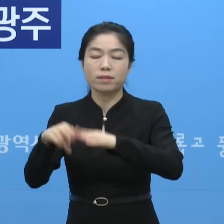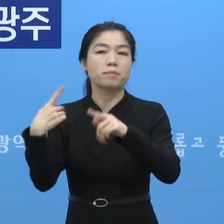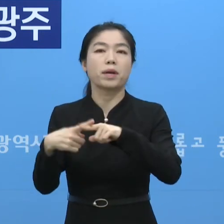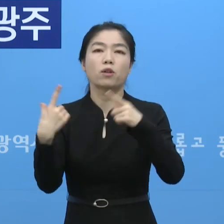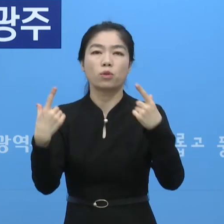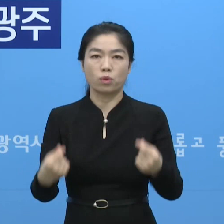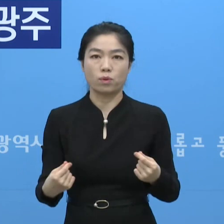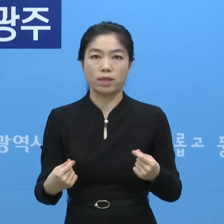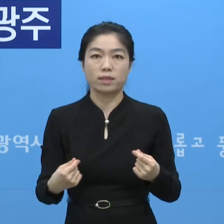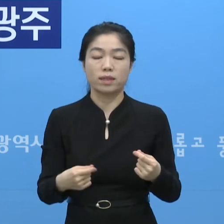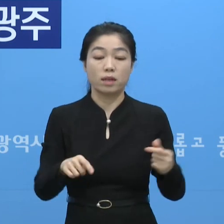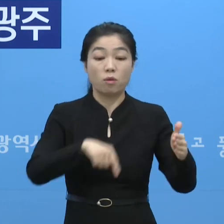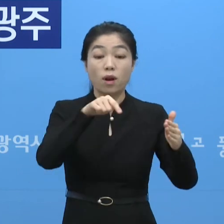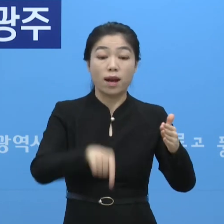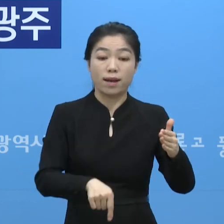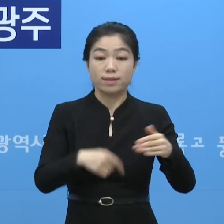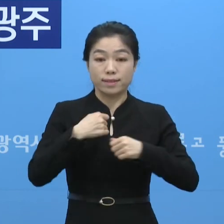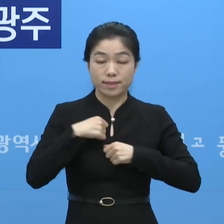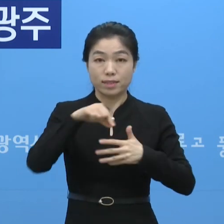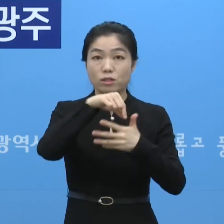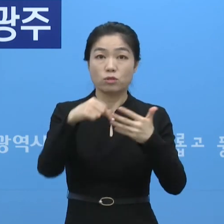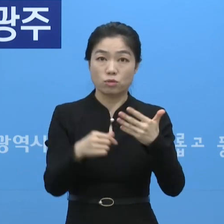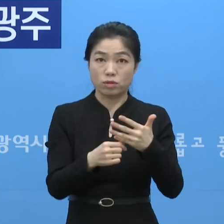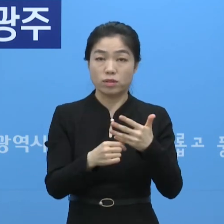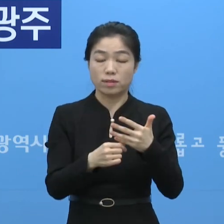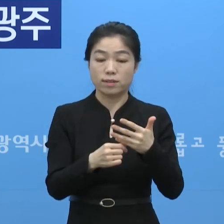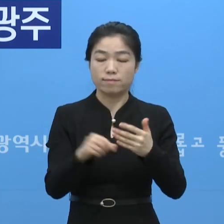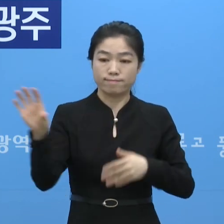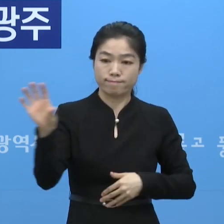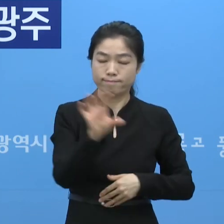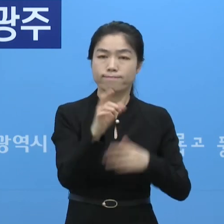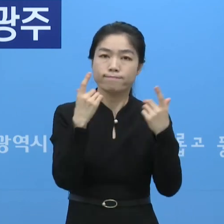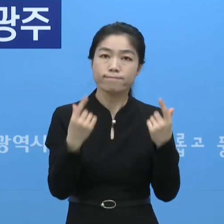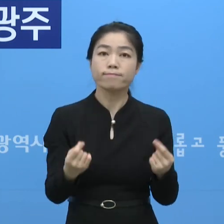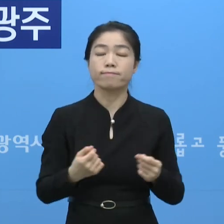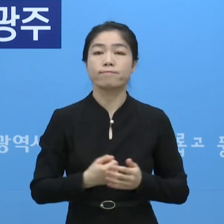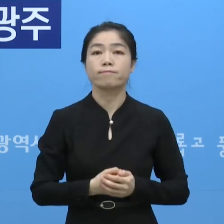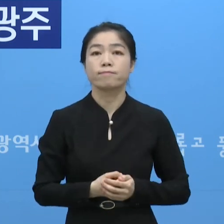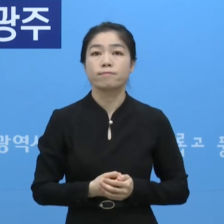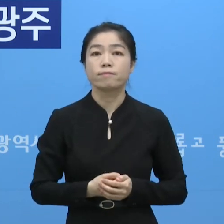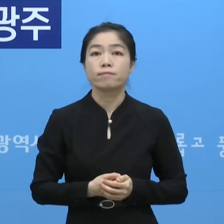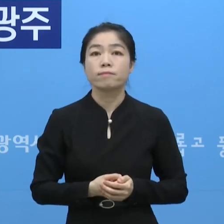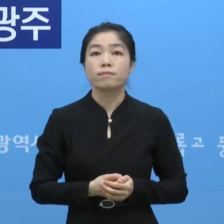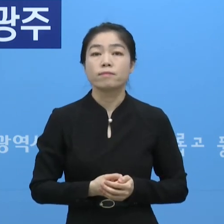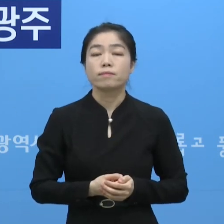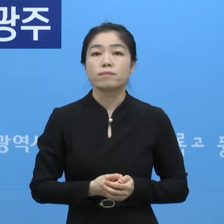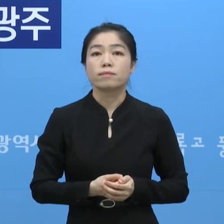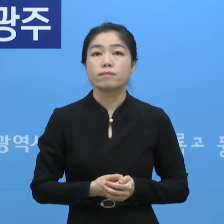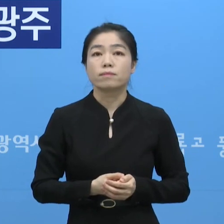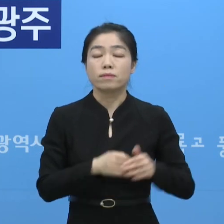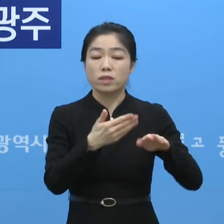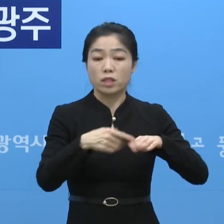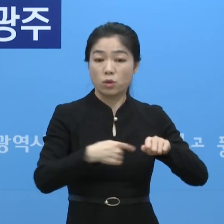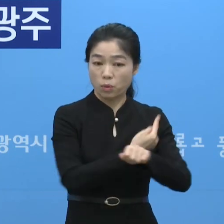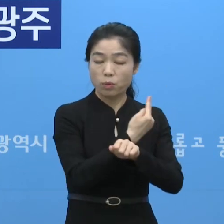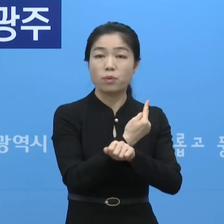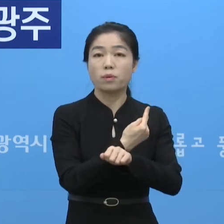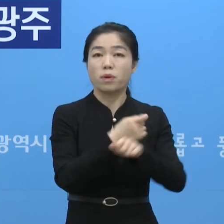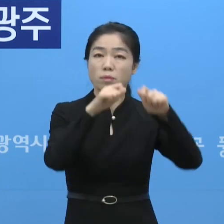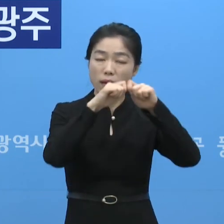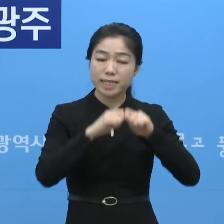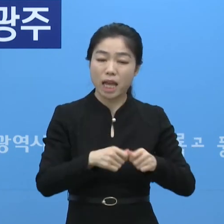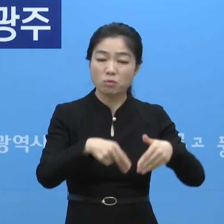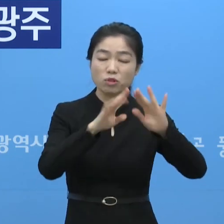마찬가지로 그 시설 공간 내에서 지켜야 될 수칙들을 반드시 지키셔야 됩니다. 이 이외에도 각